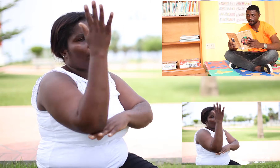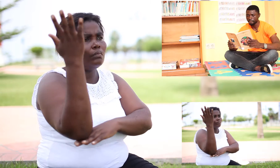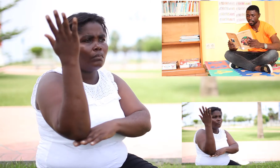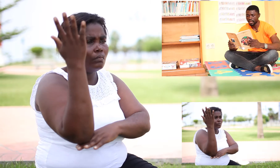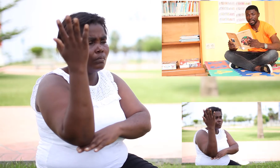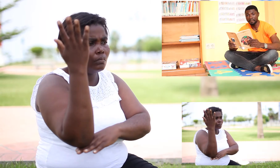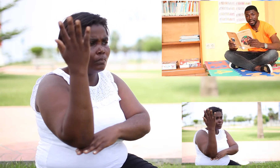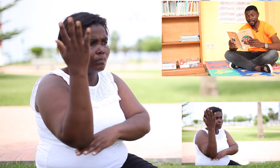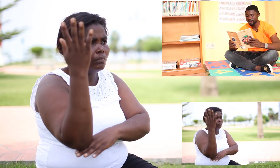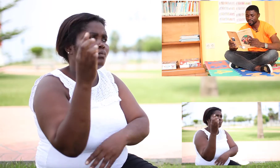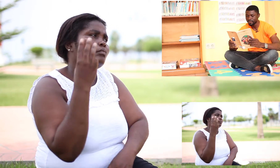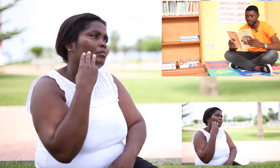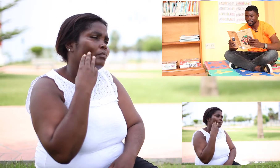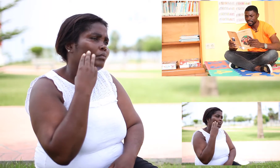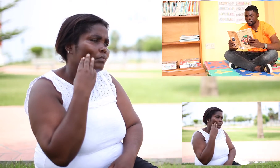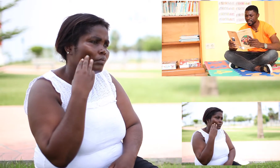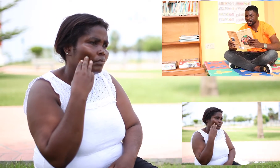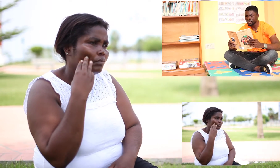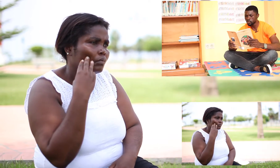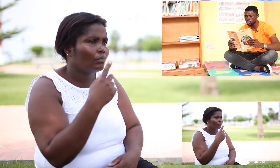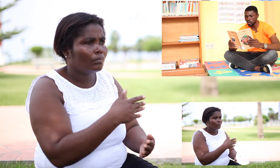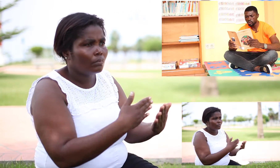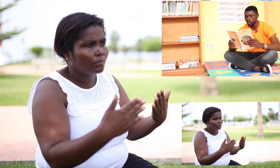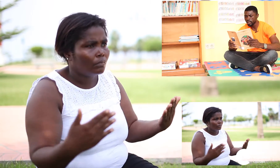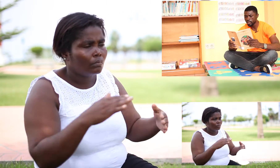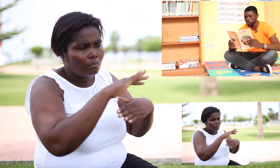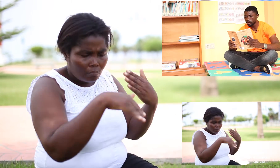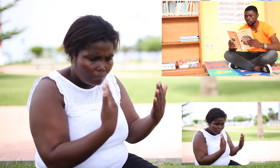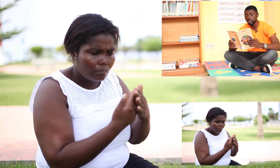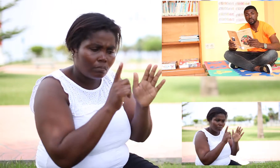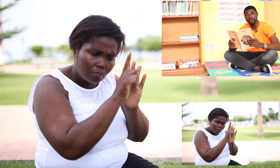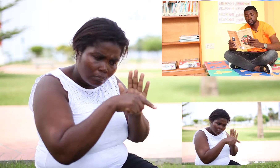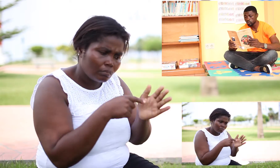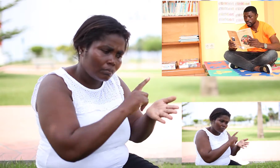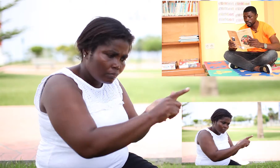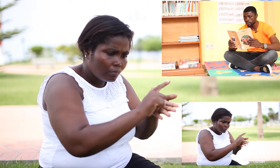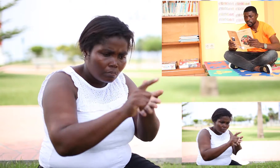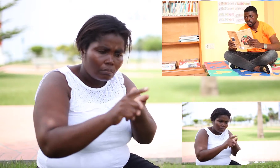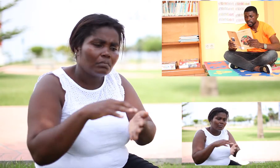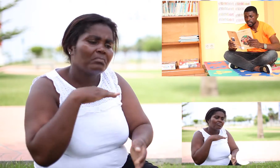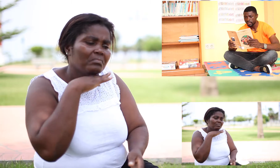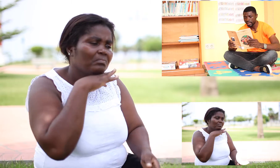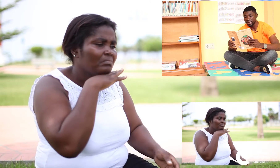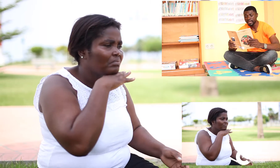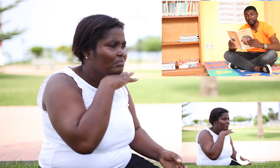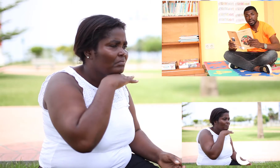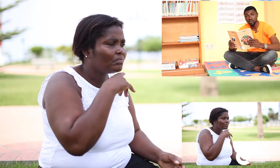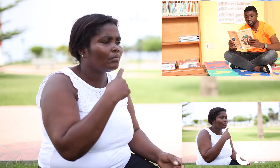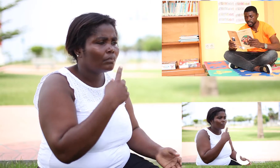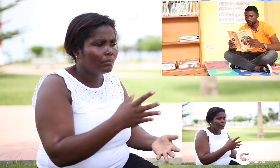La madre se pasaba todo el rato recogiendo la basura que generaban los niños.